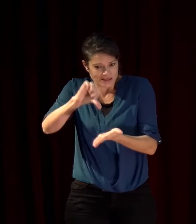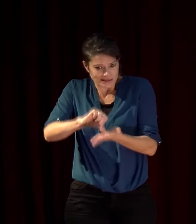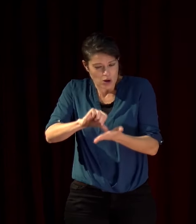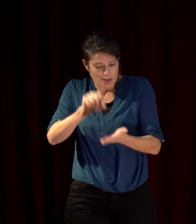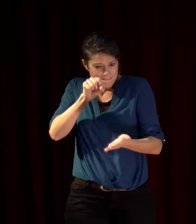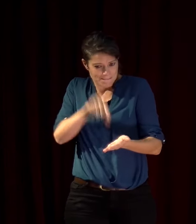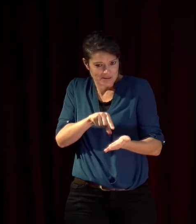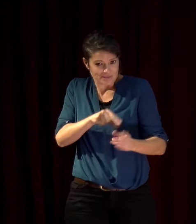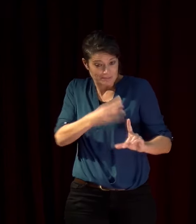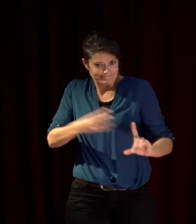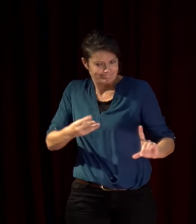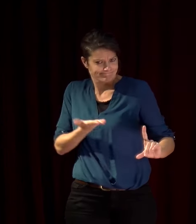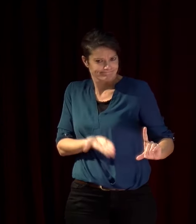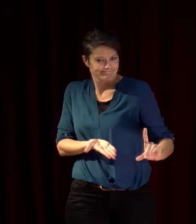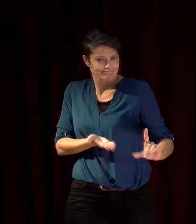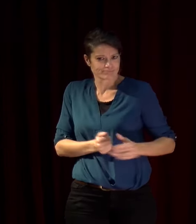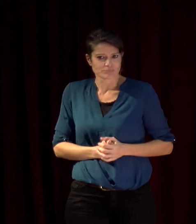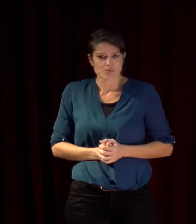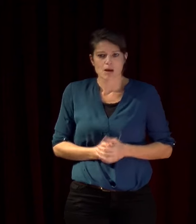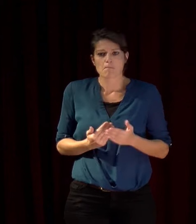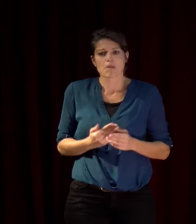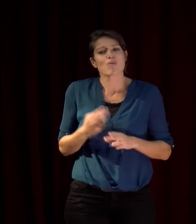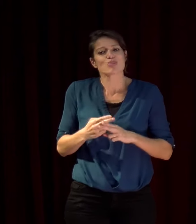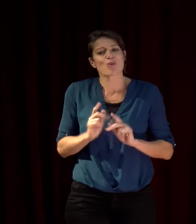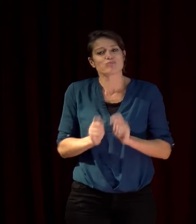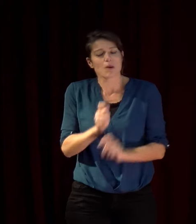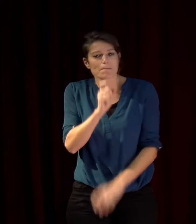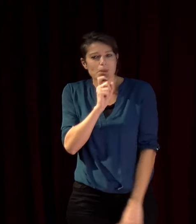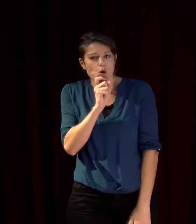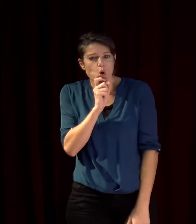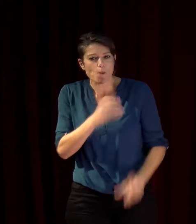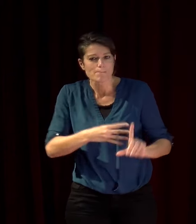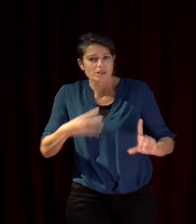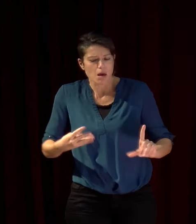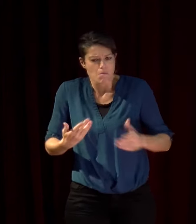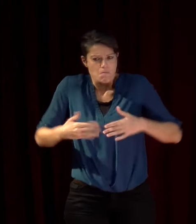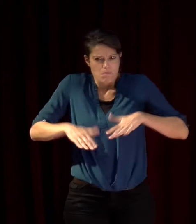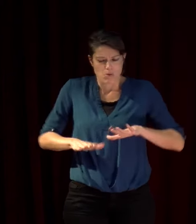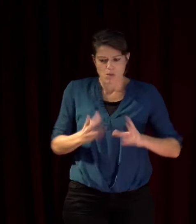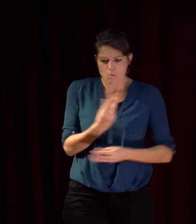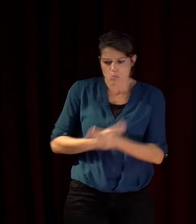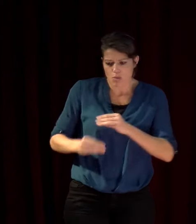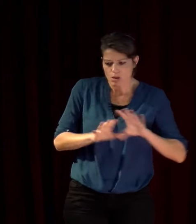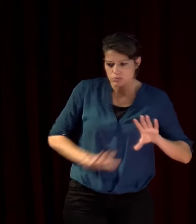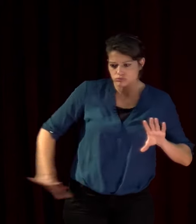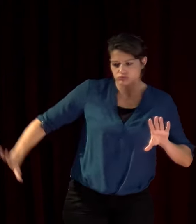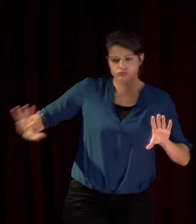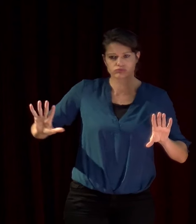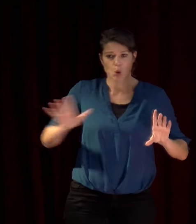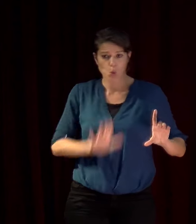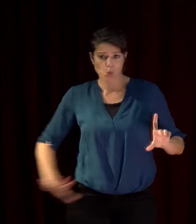donc même si le terme Méditerranée n'existait pas à l'époque les peuples d'Orient